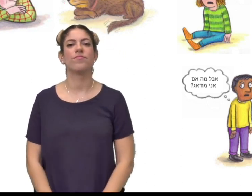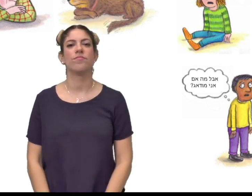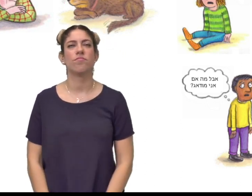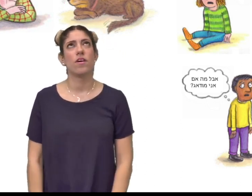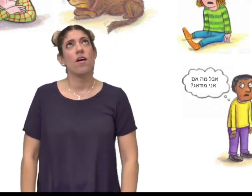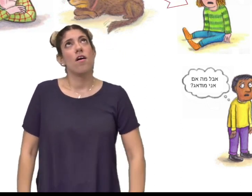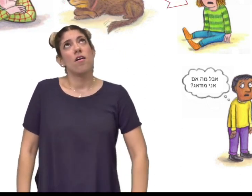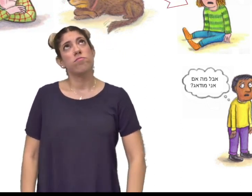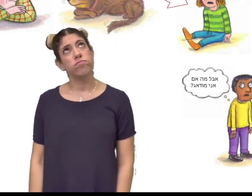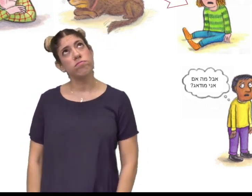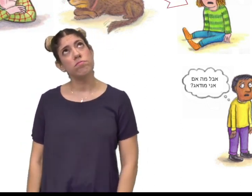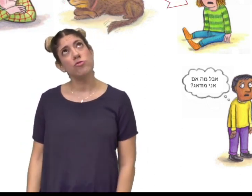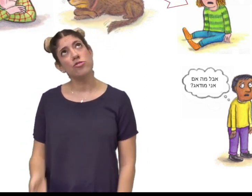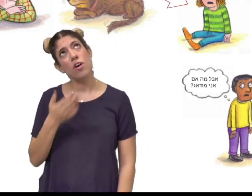אוף, משעמם.